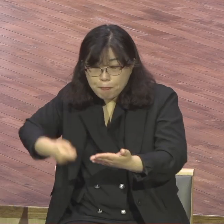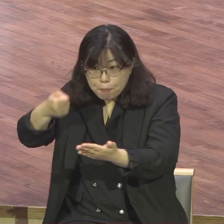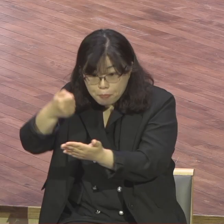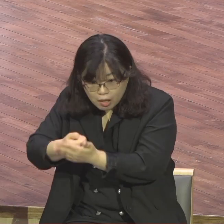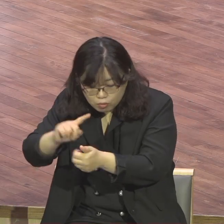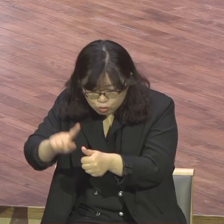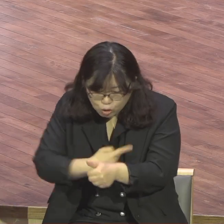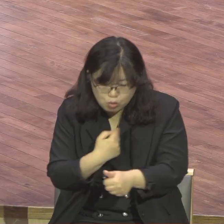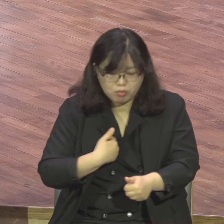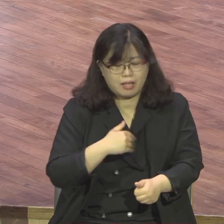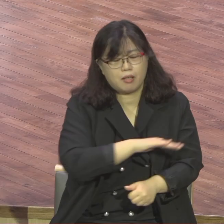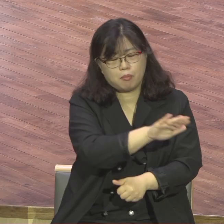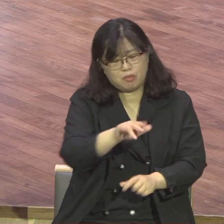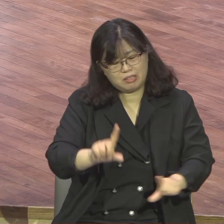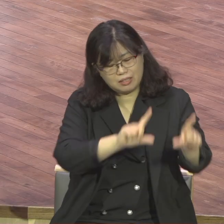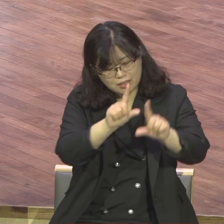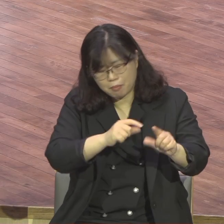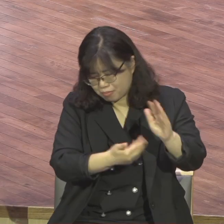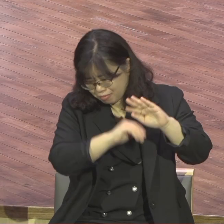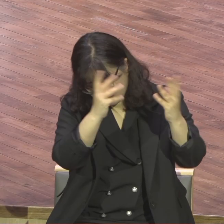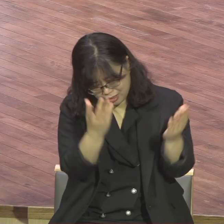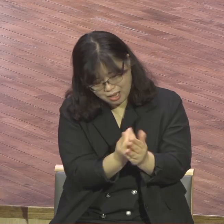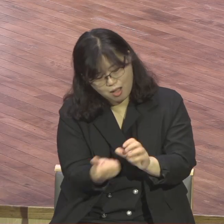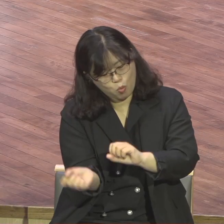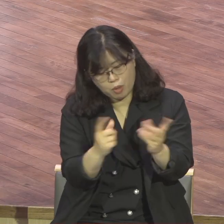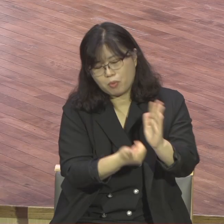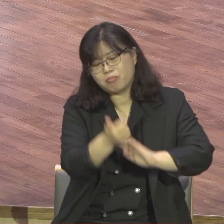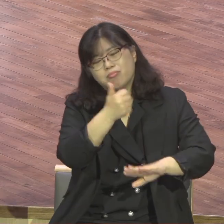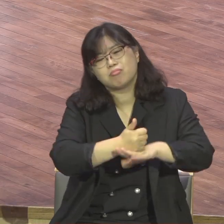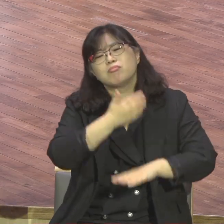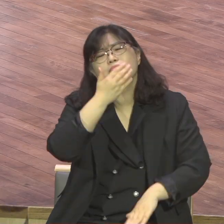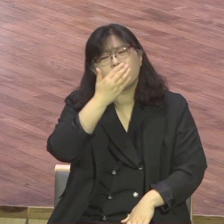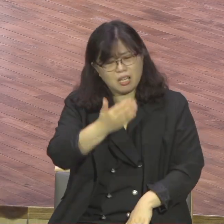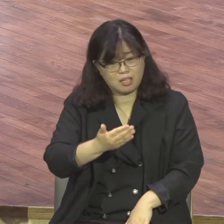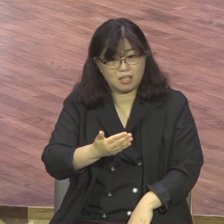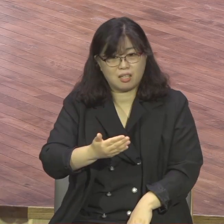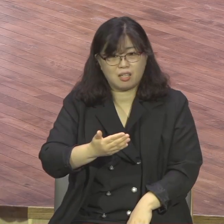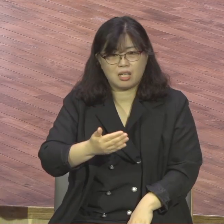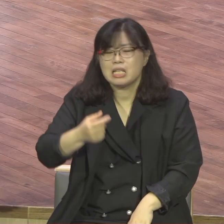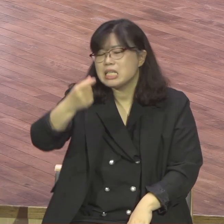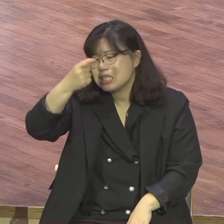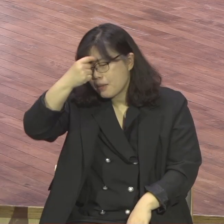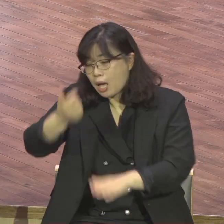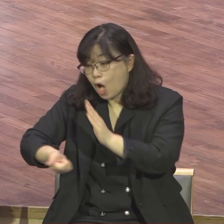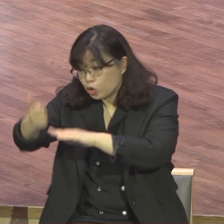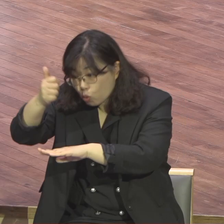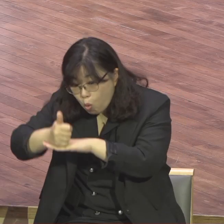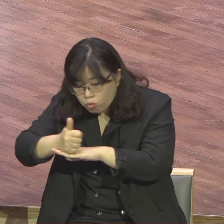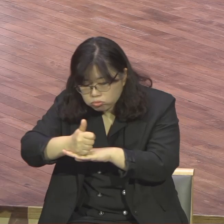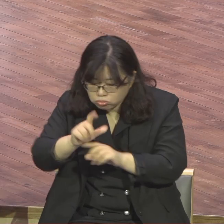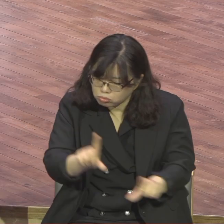특권이에요 어떻게 사람이 변화되고 선생님이 봤습니까 예배 통해서 예배 성공